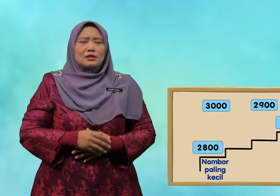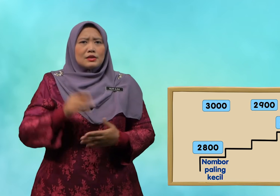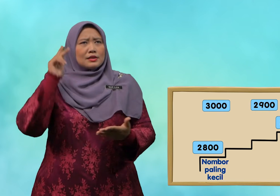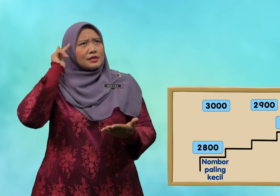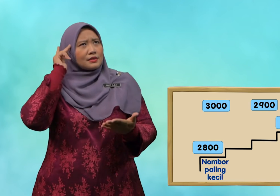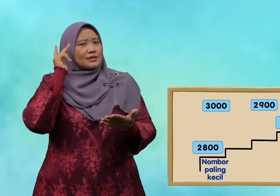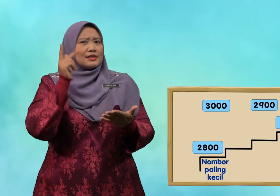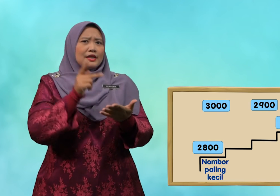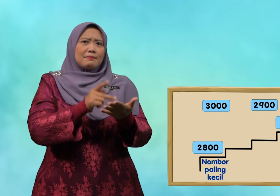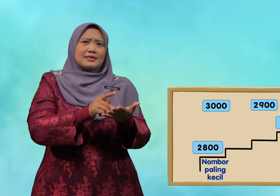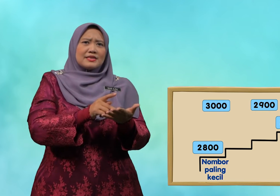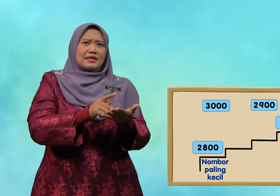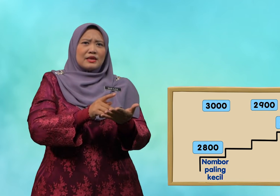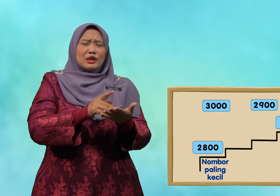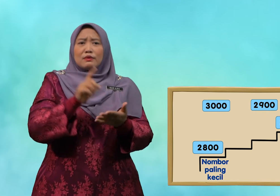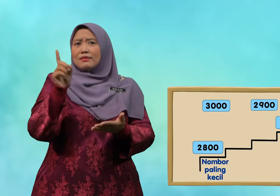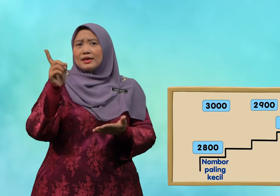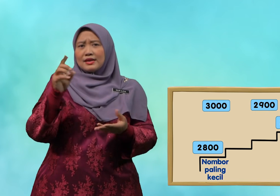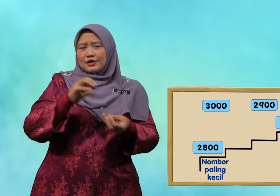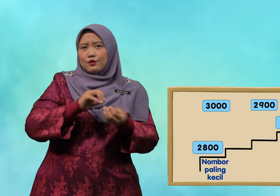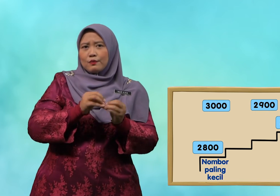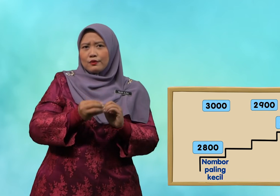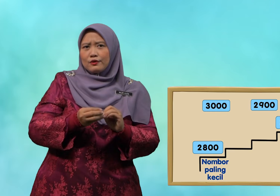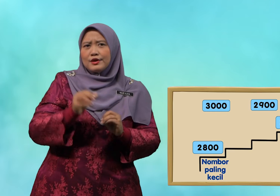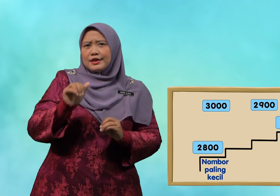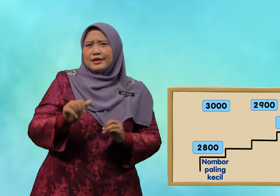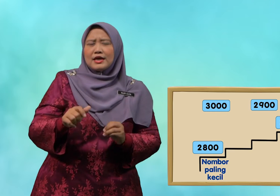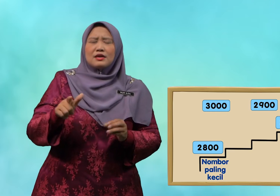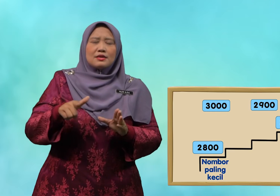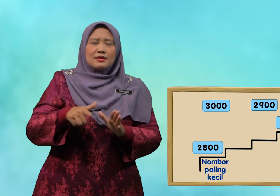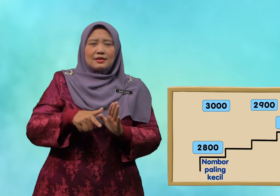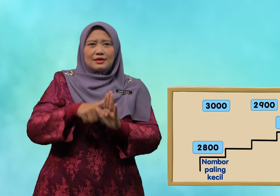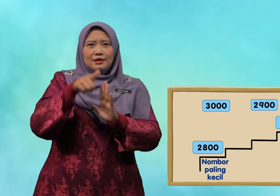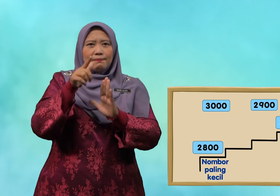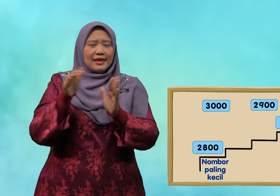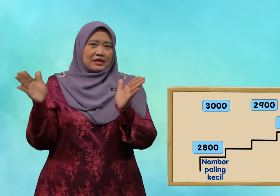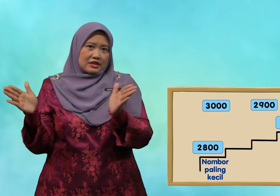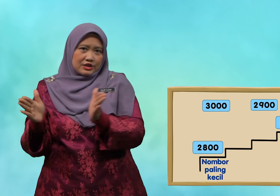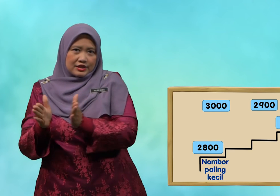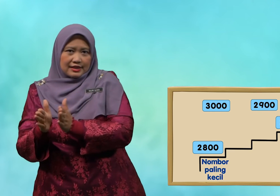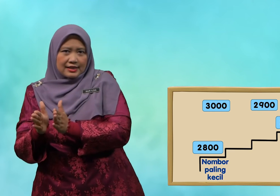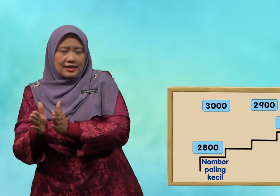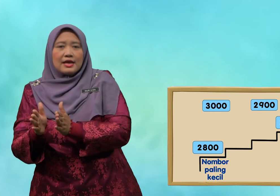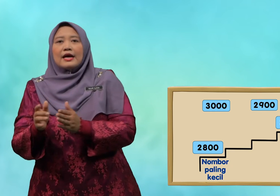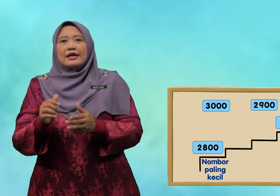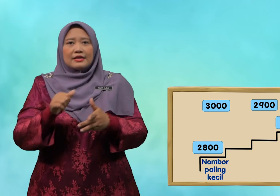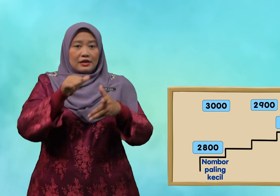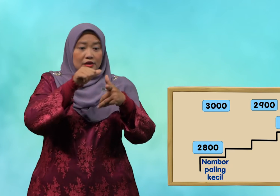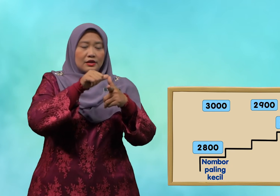Kenal pasti manakah nombor yang lebih kecil antara